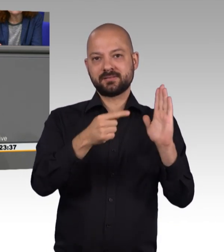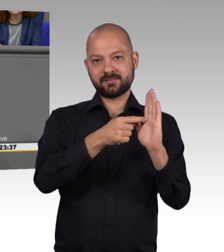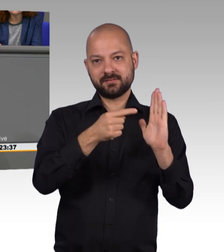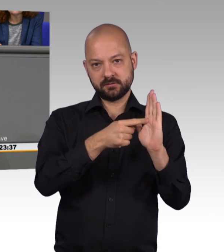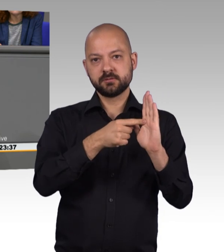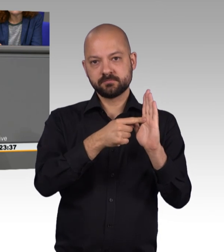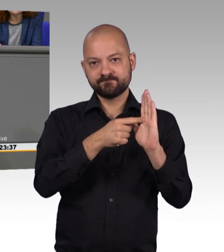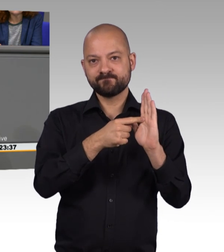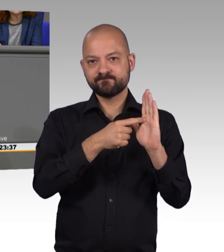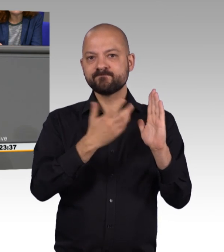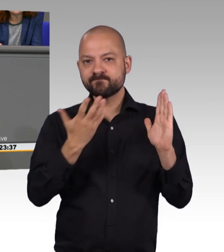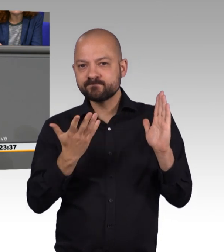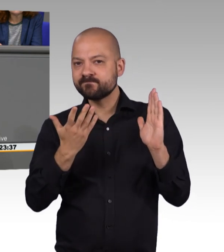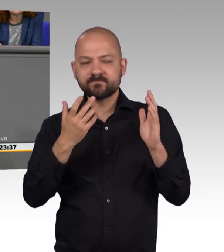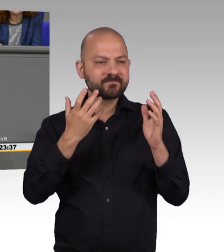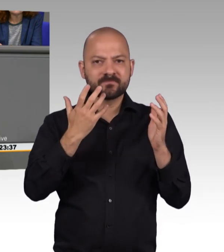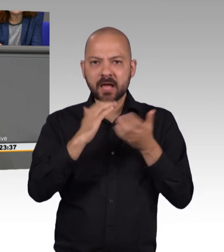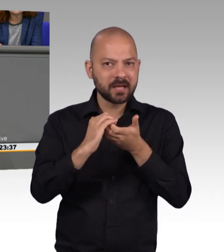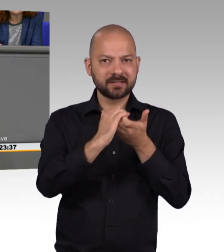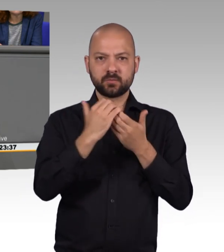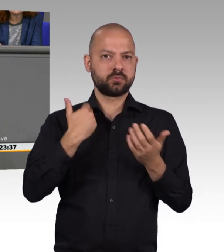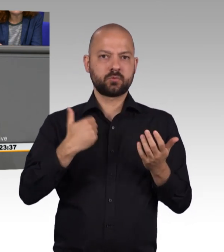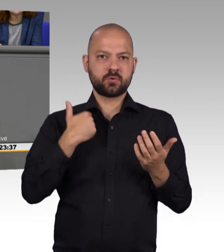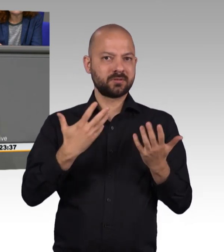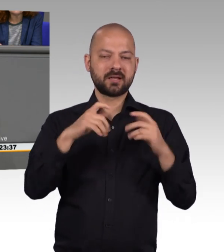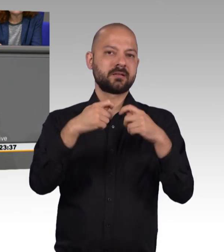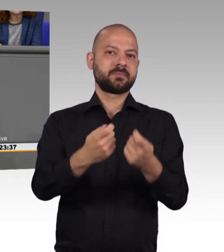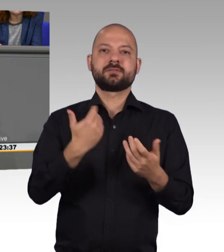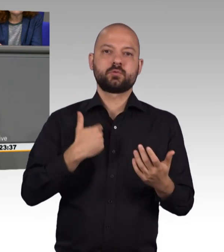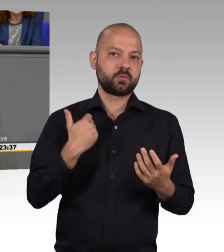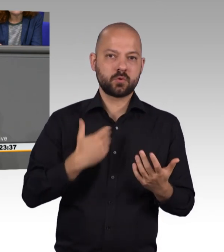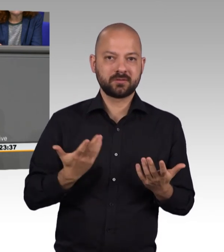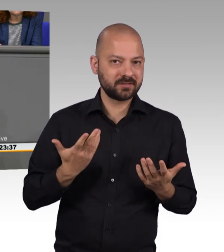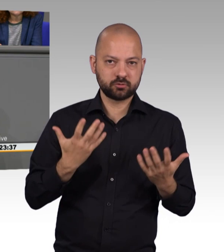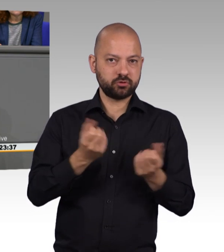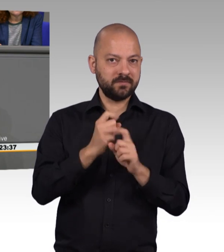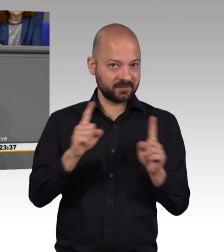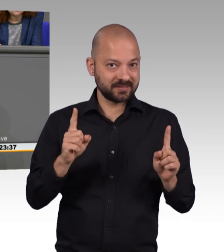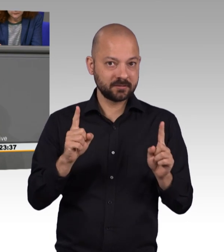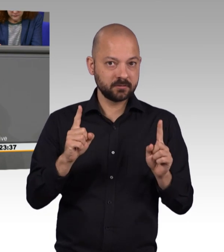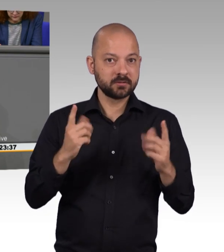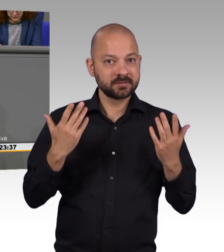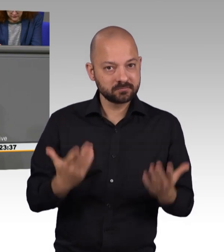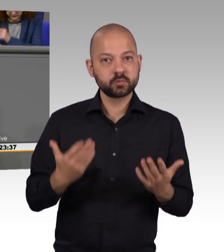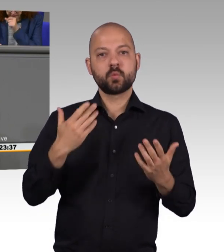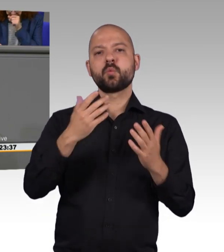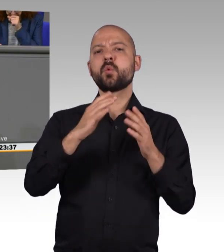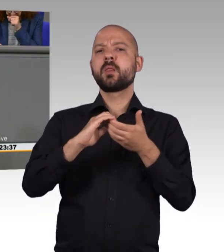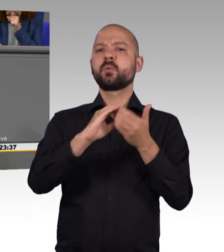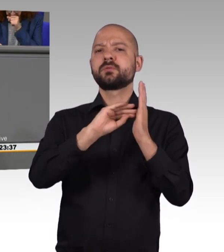Einigung erzielte, konnte man da nun kein Ergebnis erzielen. Deswegen haben wir in den Koalitionsvertrag aufgenommen, dass dieses Thema